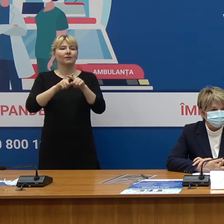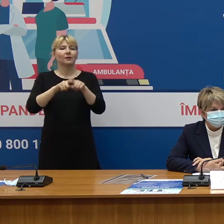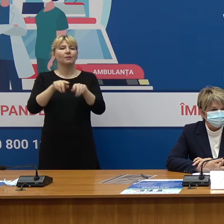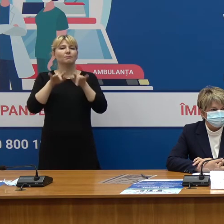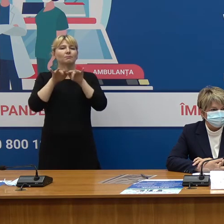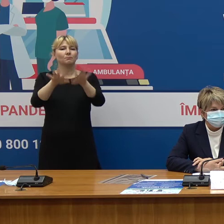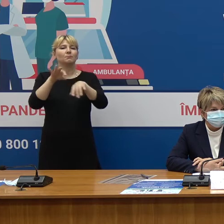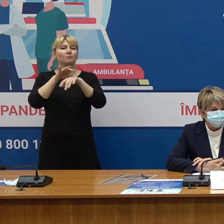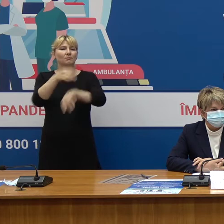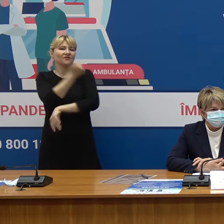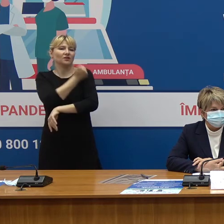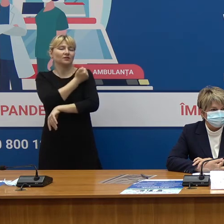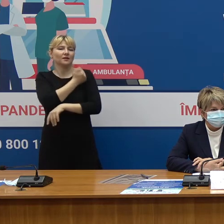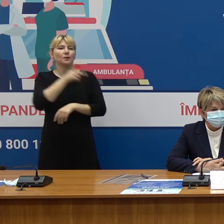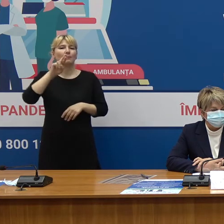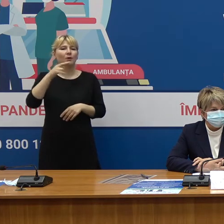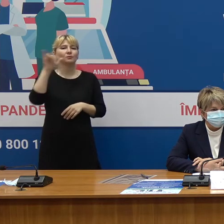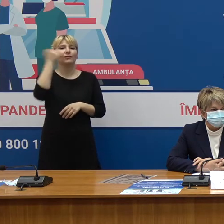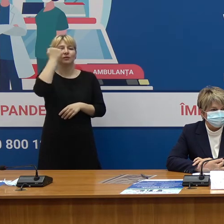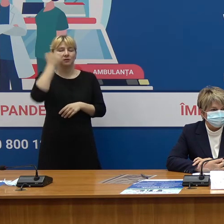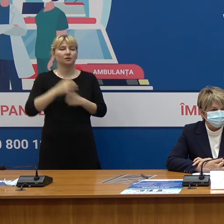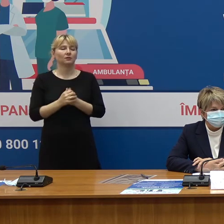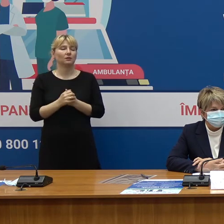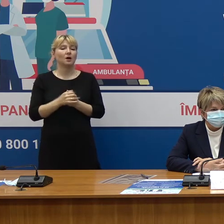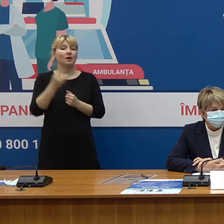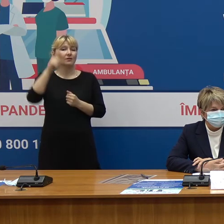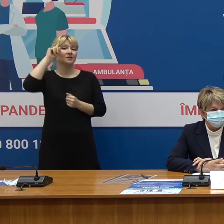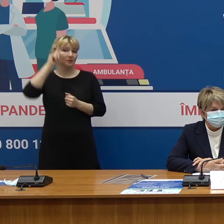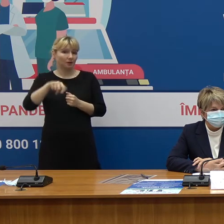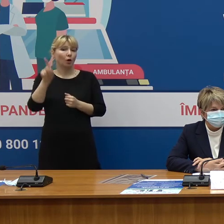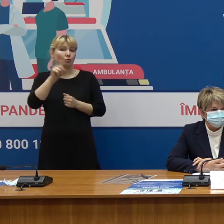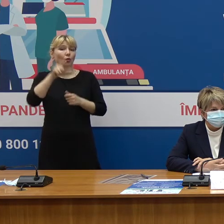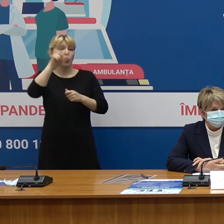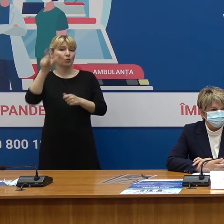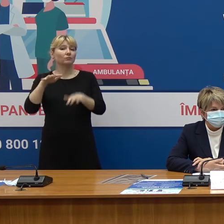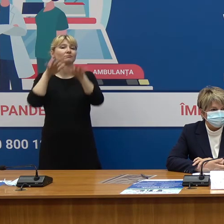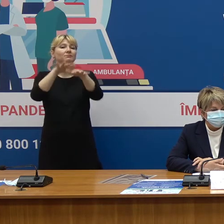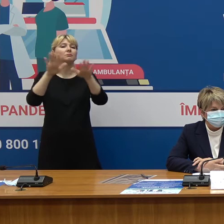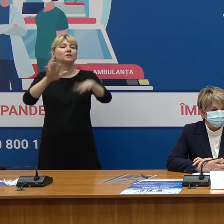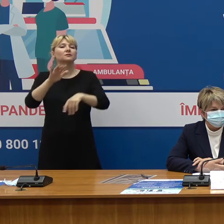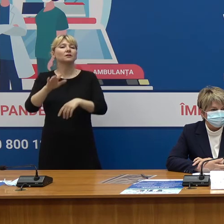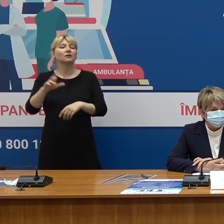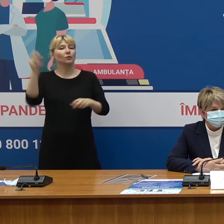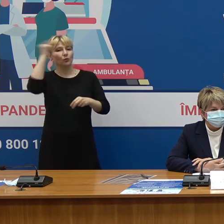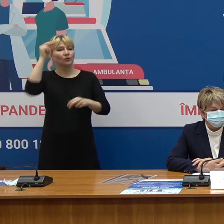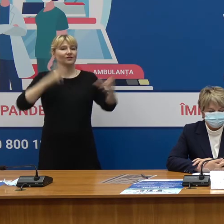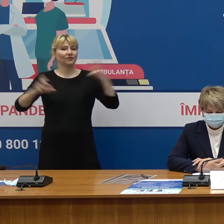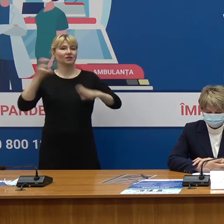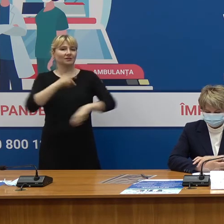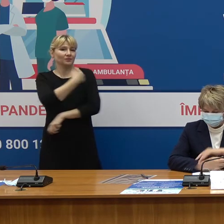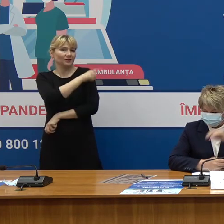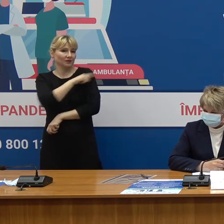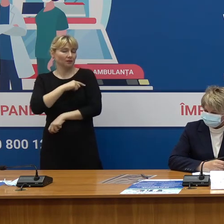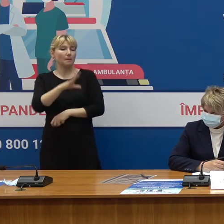și după câte cunoașteți, deci în cadrul maratonului de vaccinare a Universitatei de Stat, Medicină și